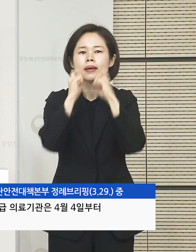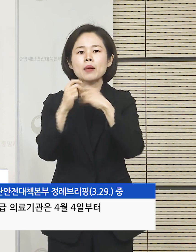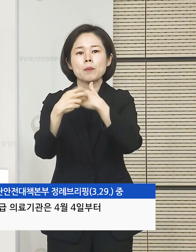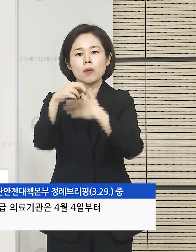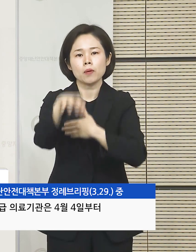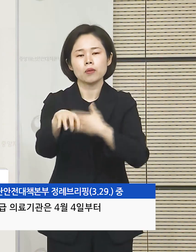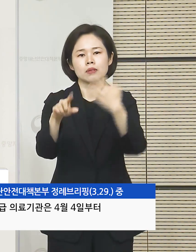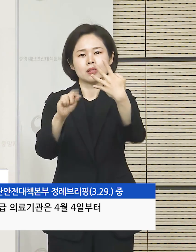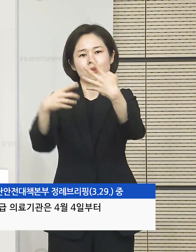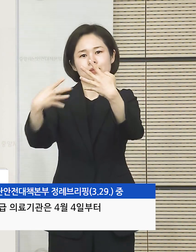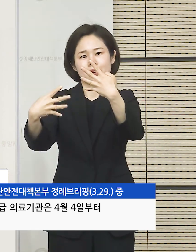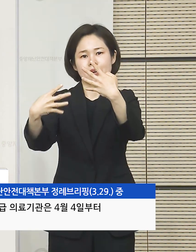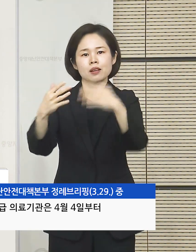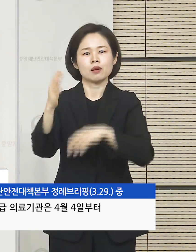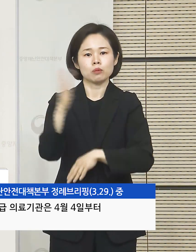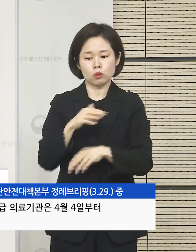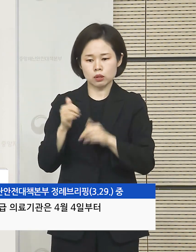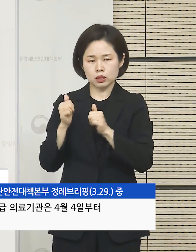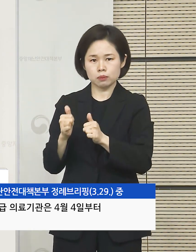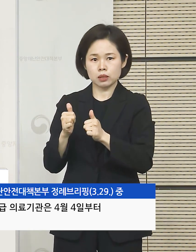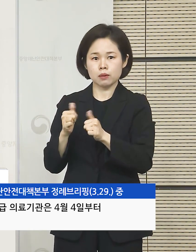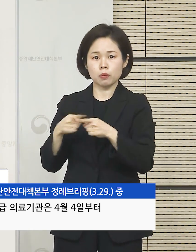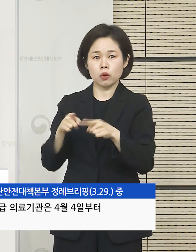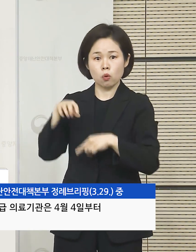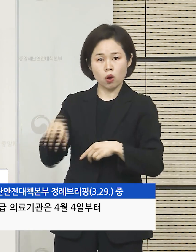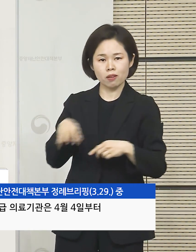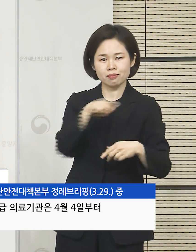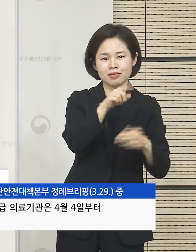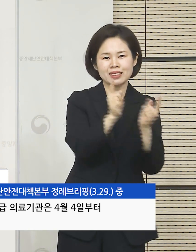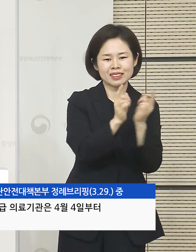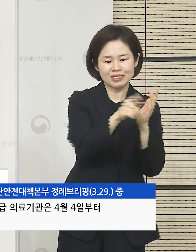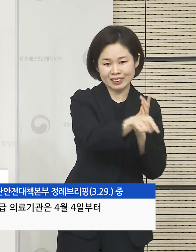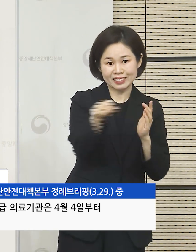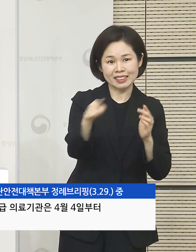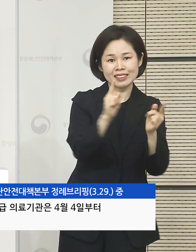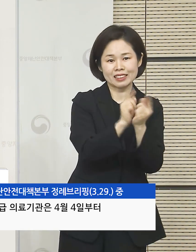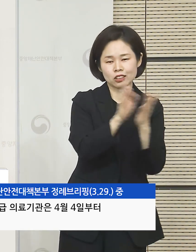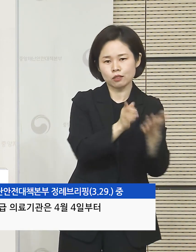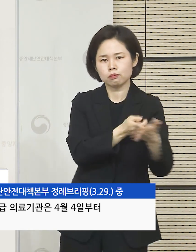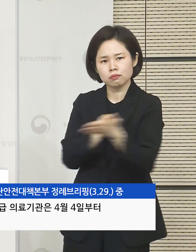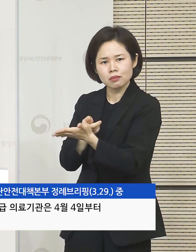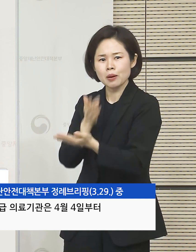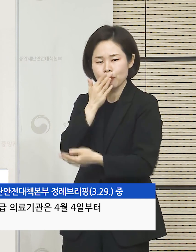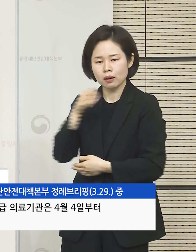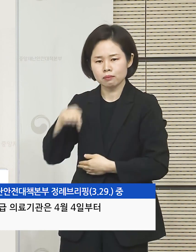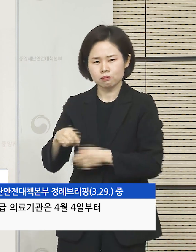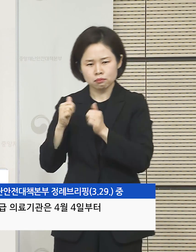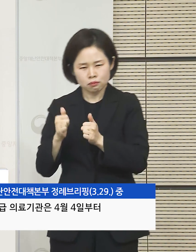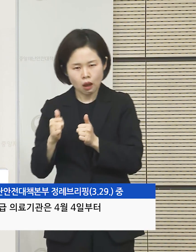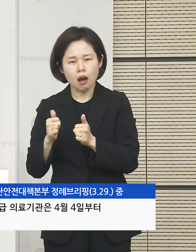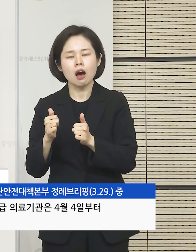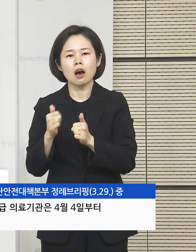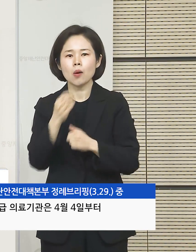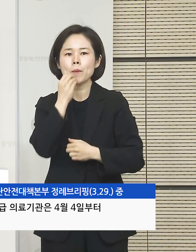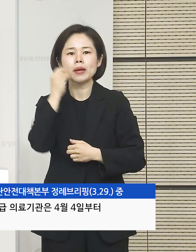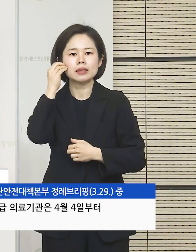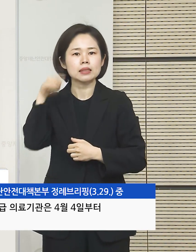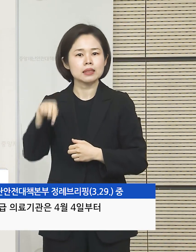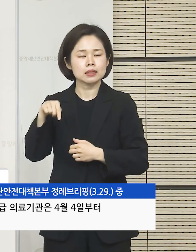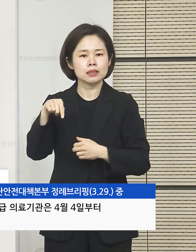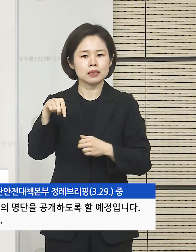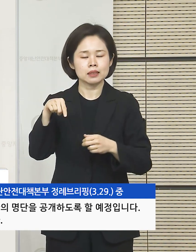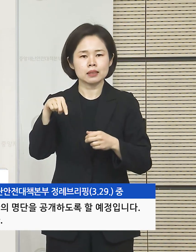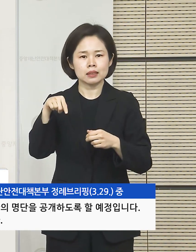의료기관 같은 경우는 3월 30일부터 또 의원급 의료기관은 4월 4일부터 심평원을 통해서 직접 신청하실 수가